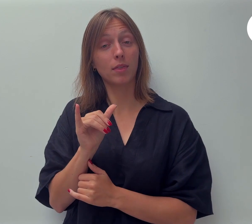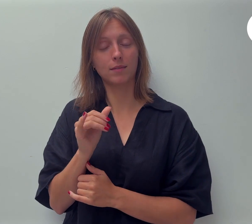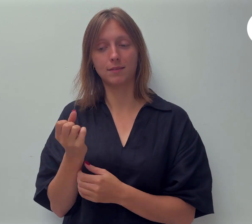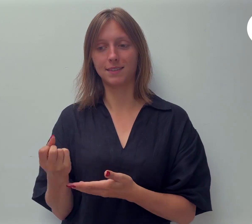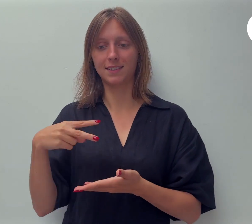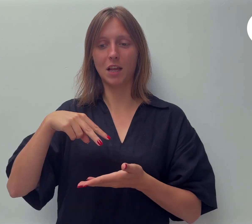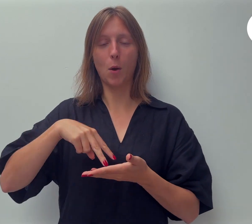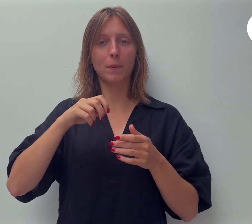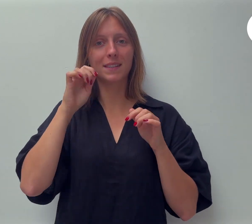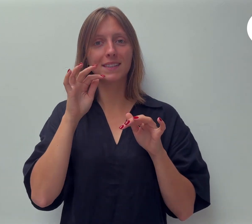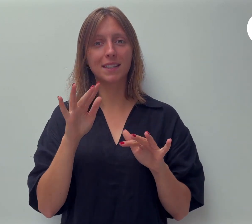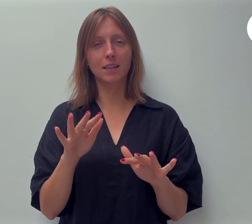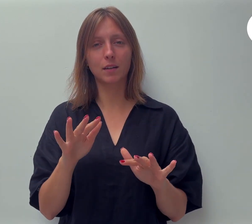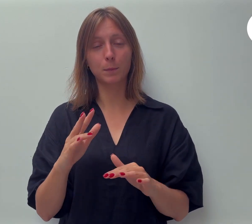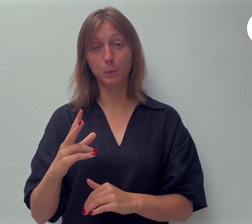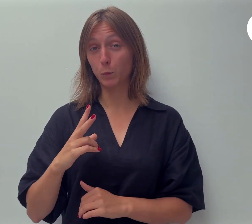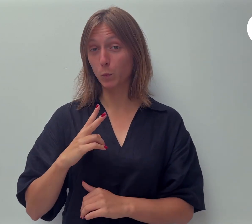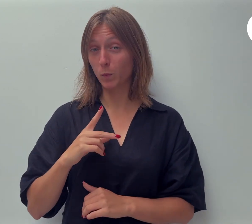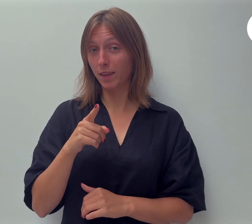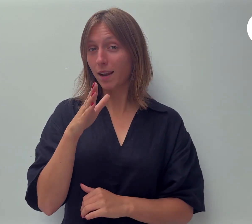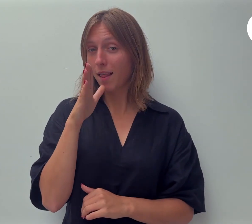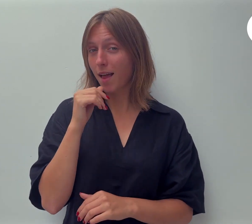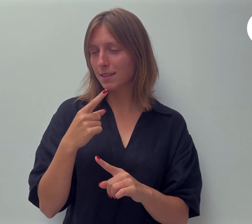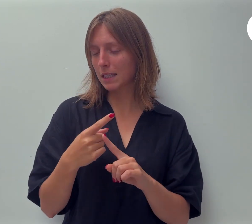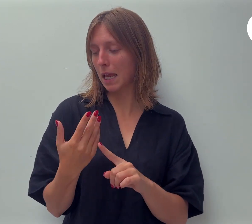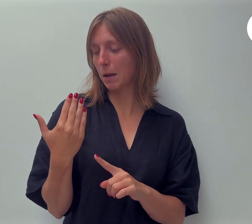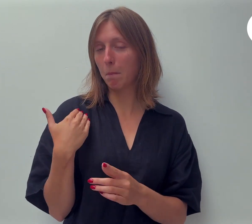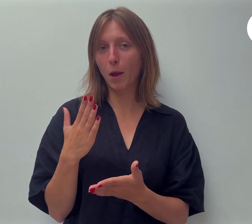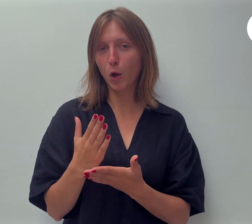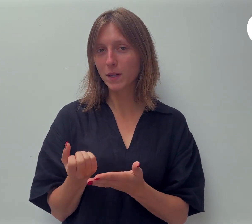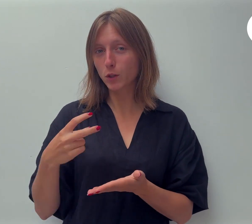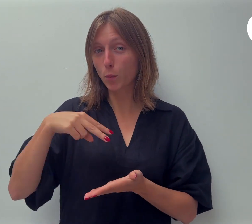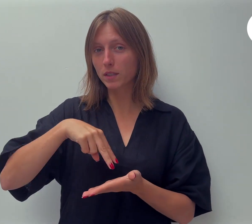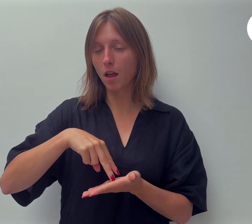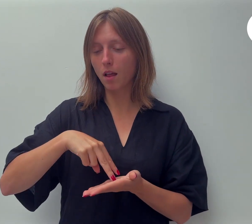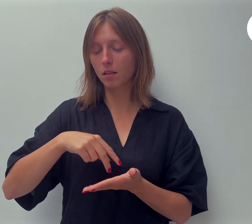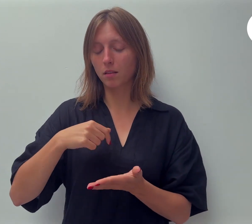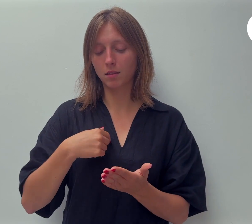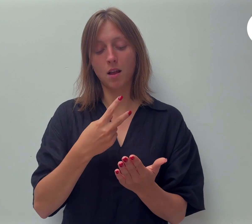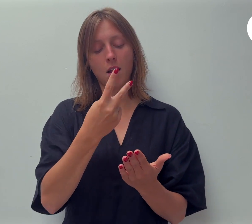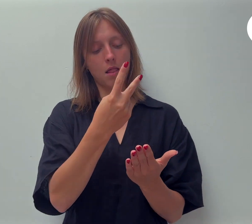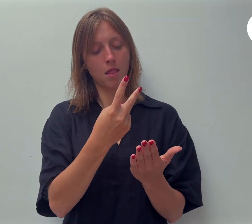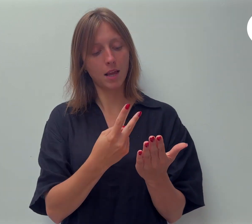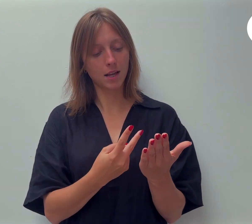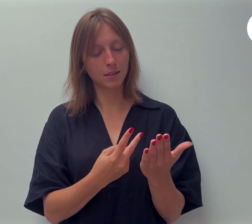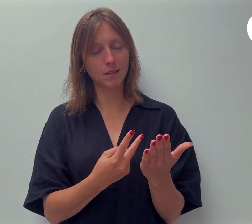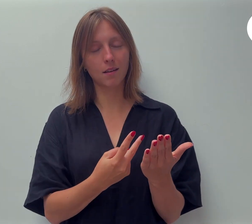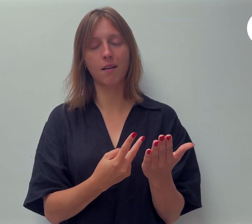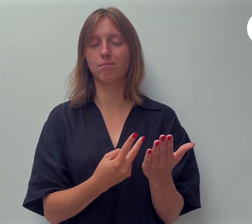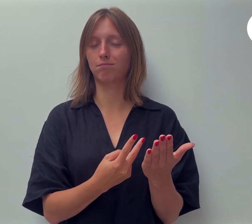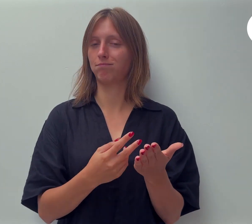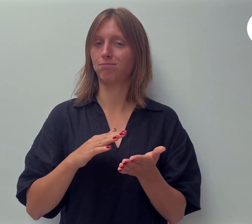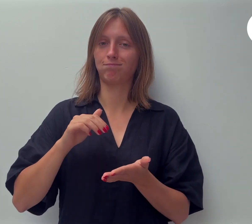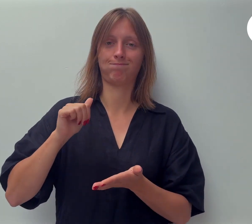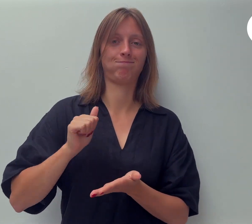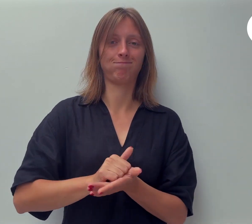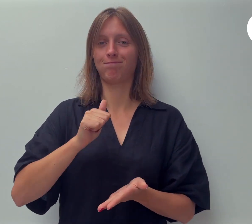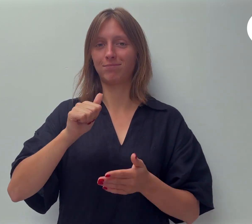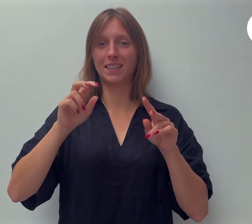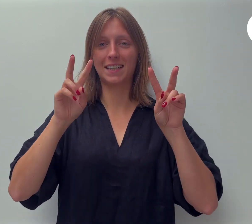Wanneer ben jij gaan opstaan? Toen ik dit las, werd ik bevestigd over de titel van deze podcast. Maar ook werd